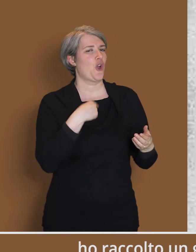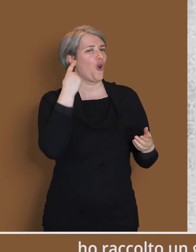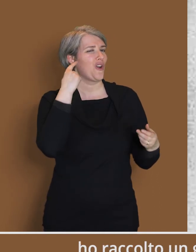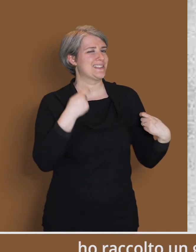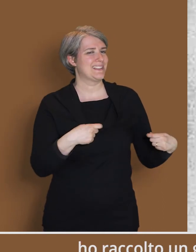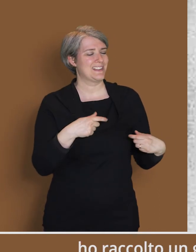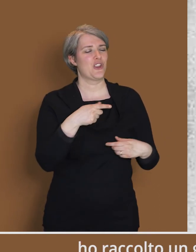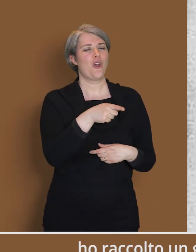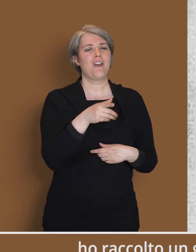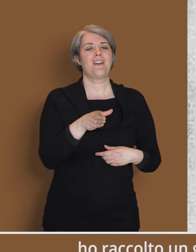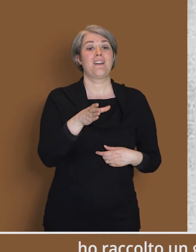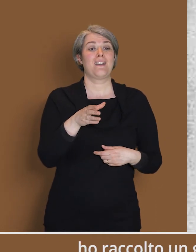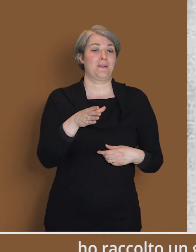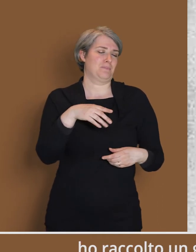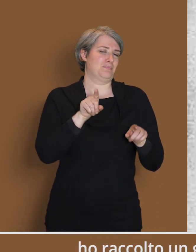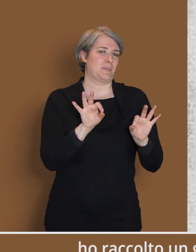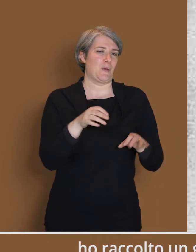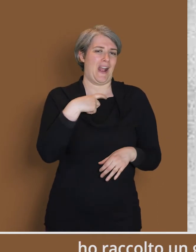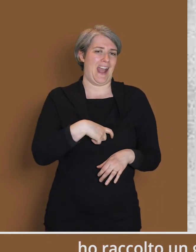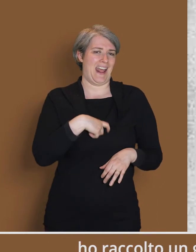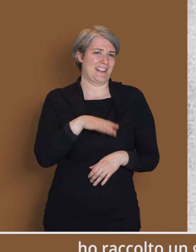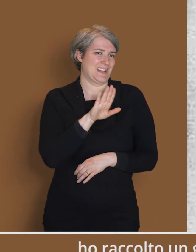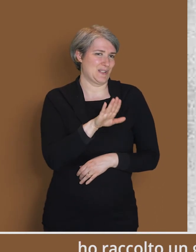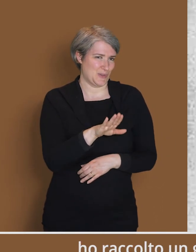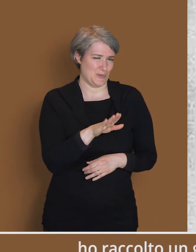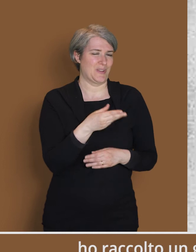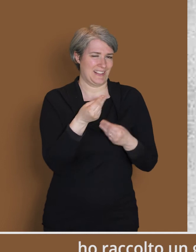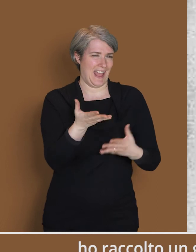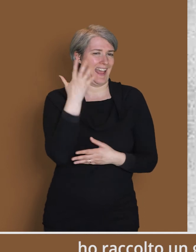raccolto un giorno una frase che è una pittura del suo carattere.